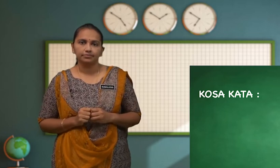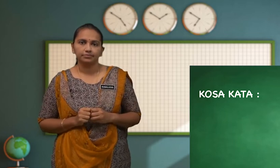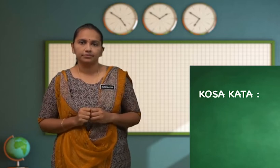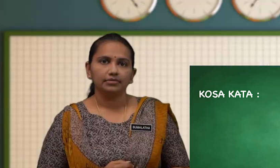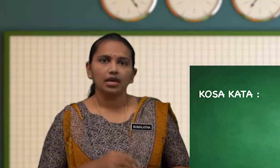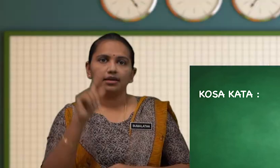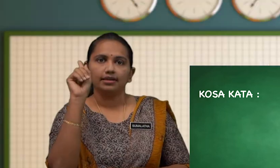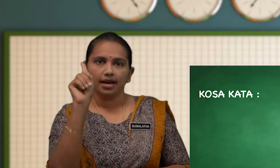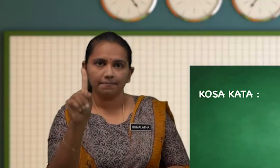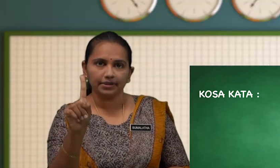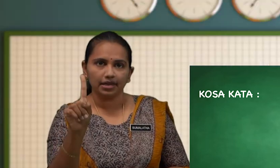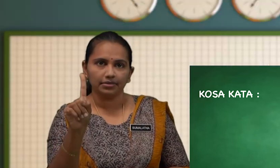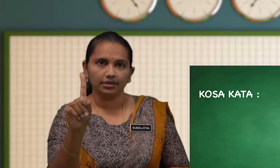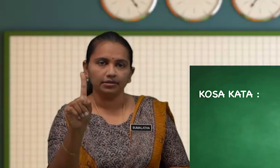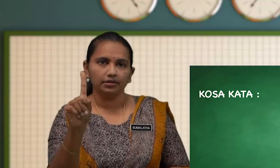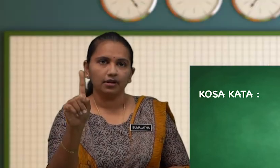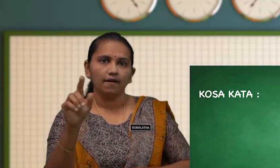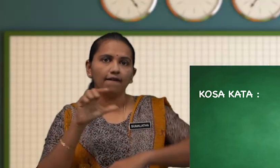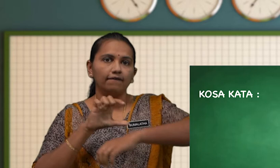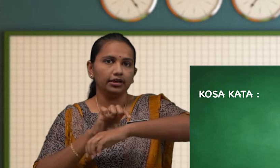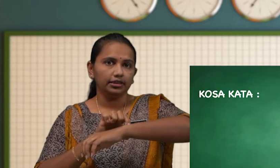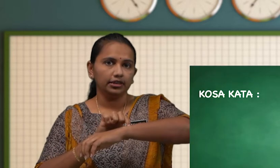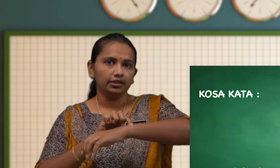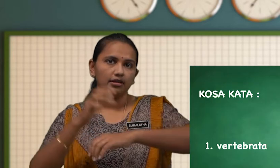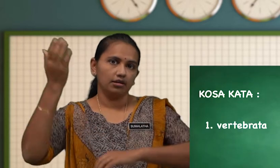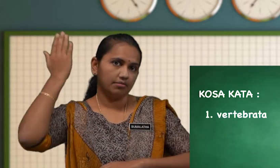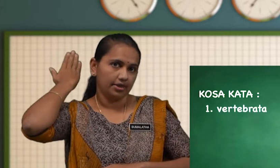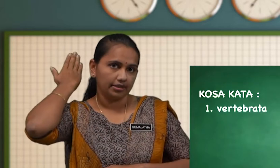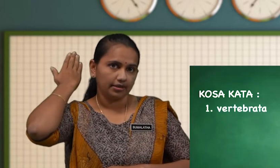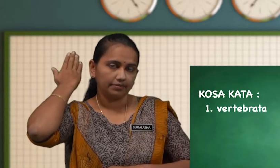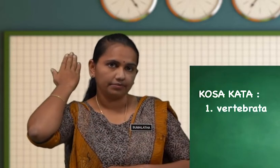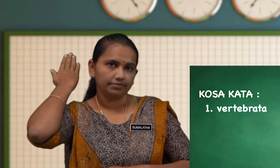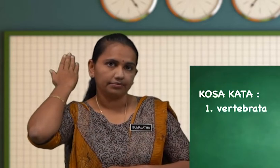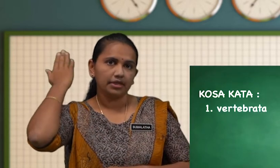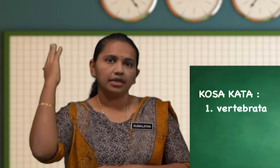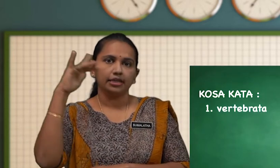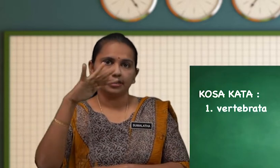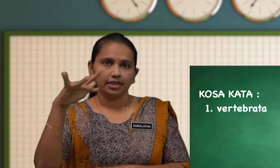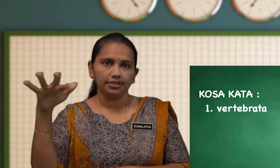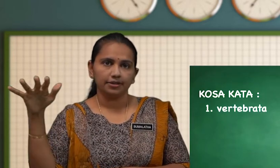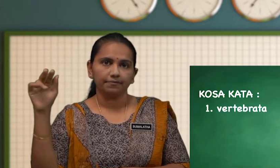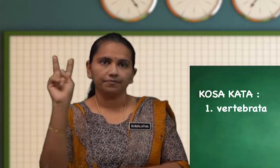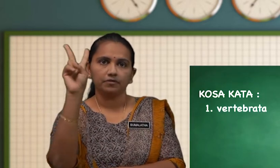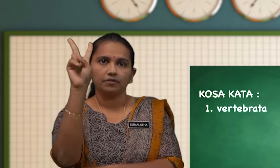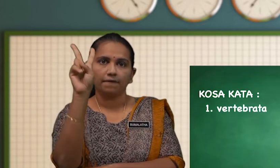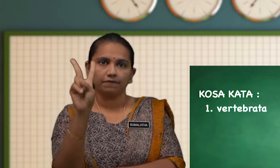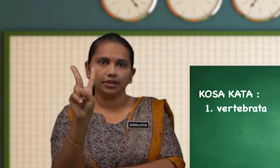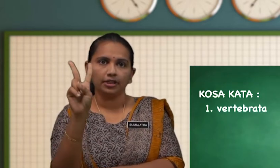Yang pertama Bertebrata Kita eja B